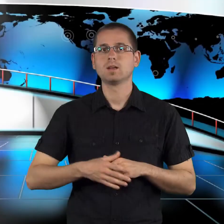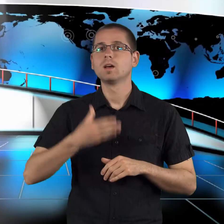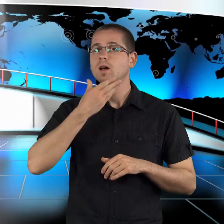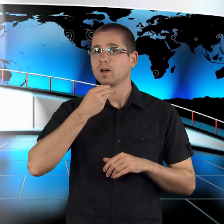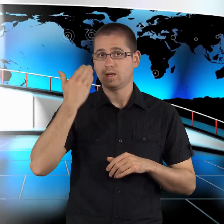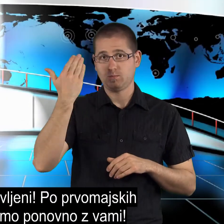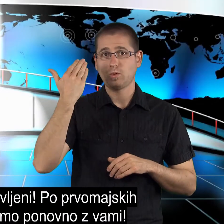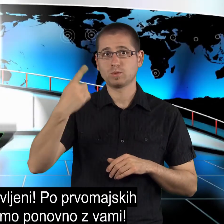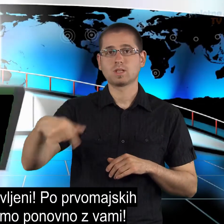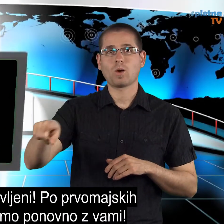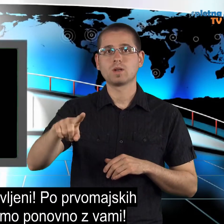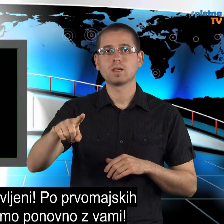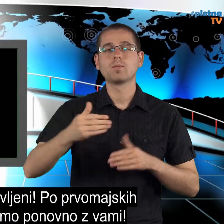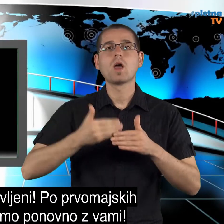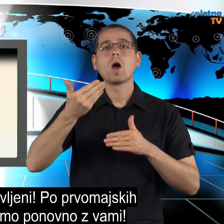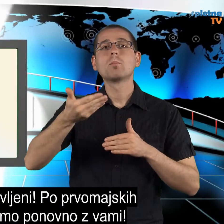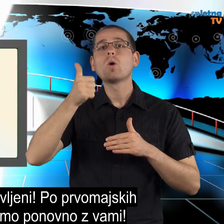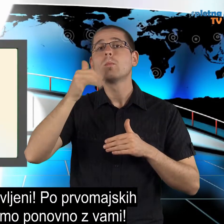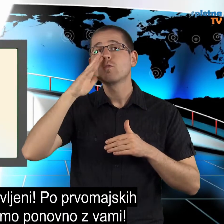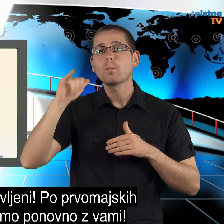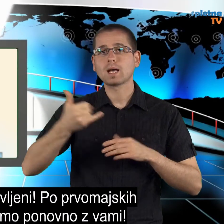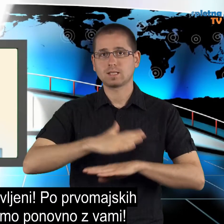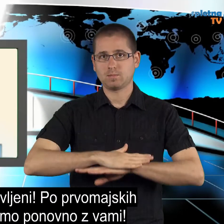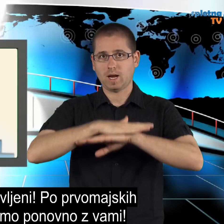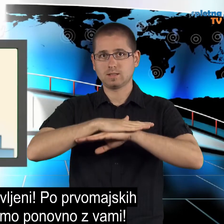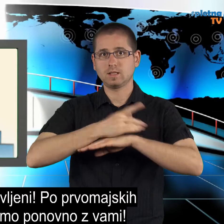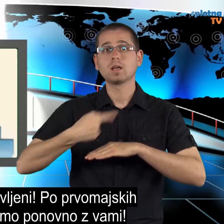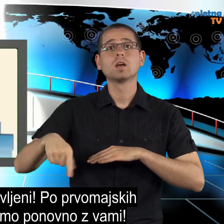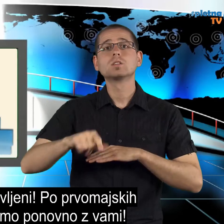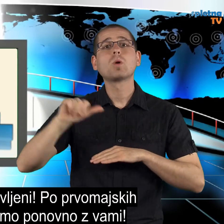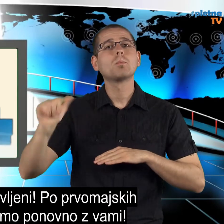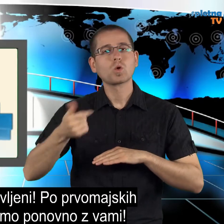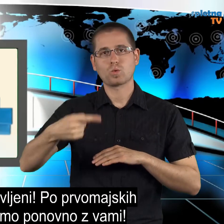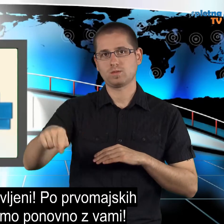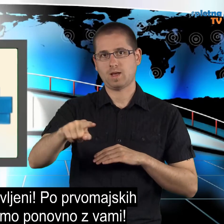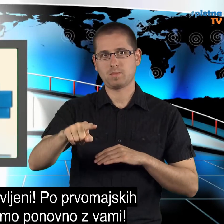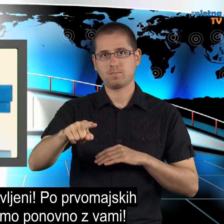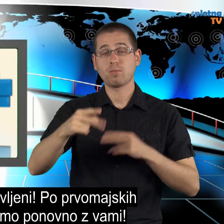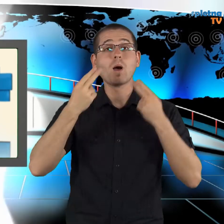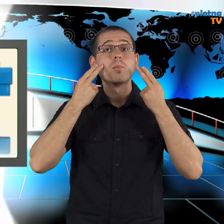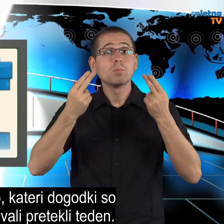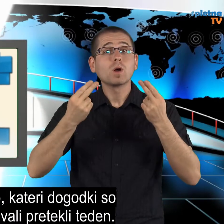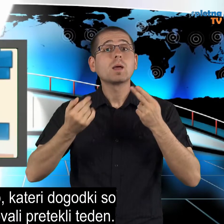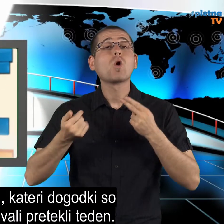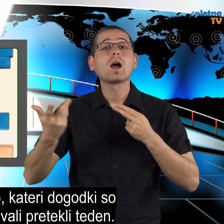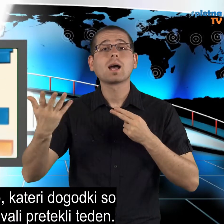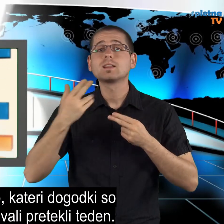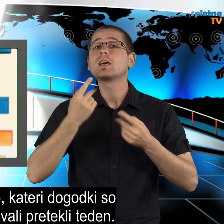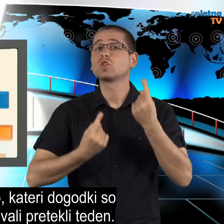Lepo pozdravljeni. Po prvomajskih prazdikih smo ponovno z vami. Poglejmo, kateri dogodki so